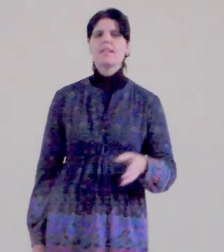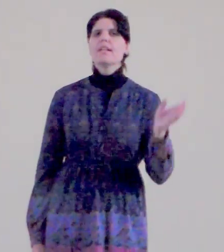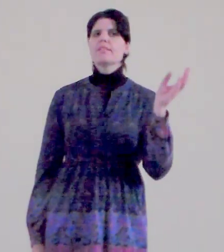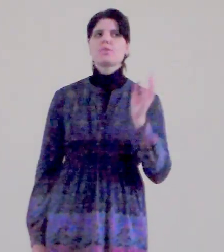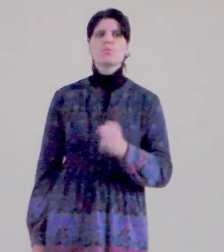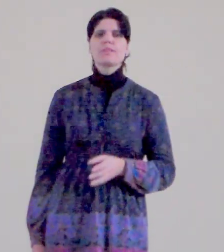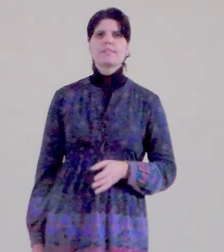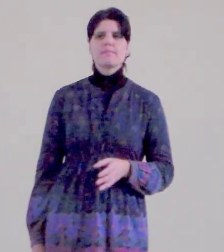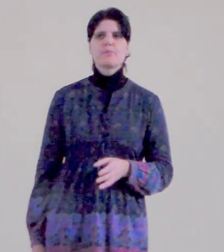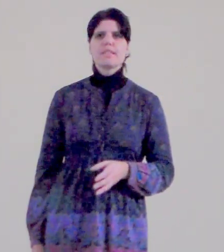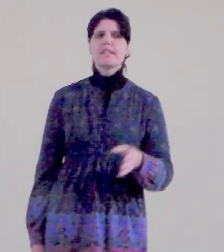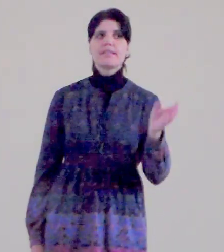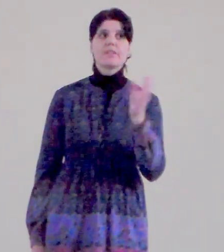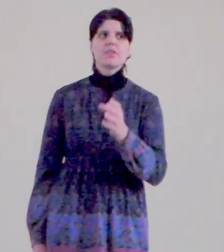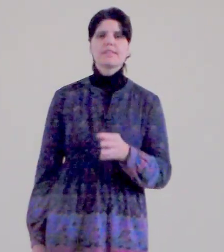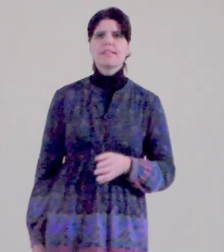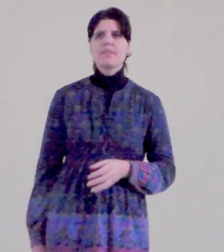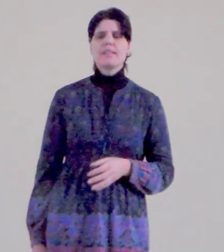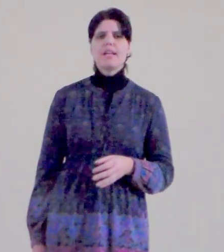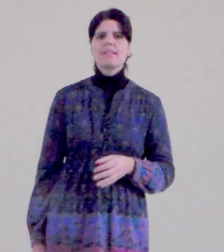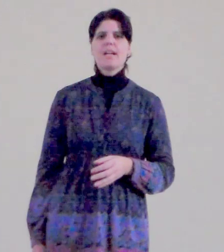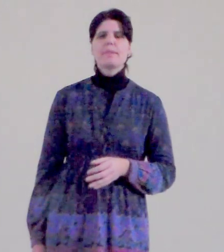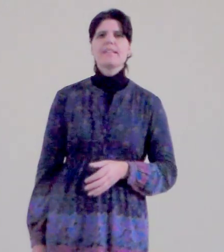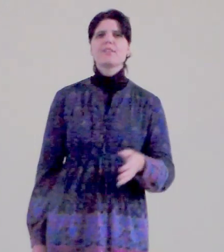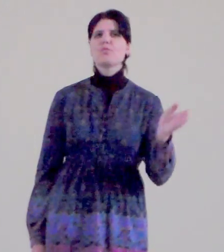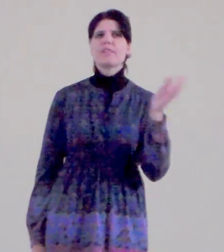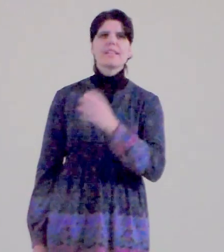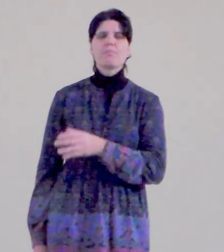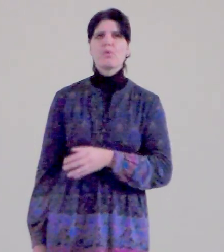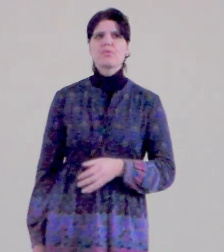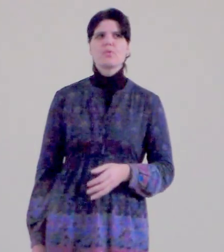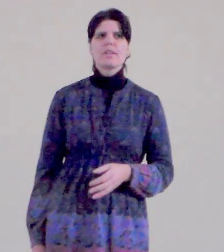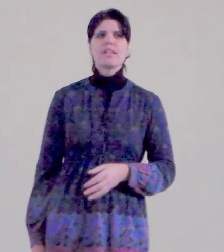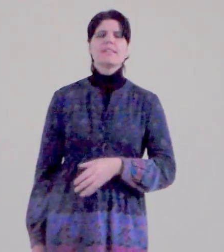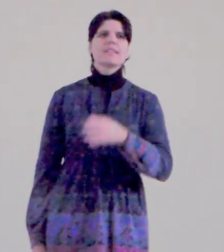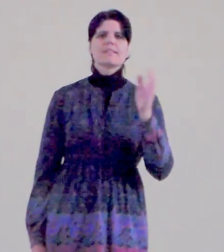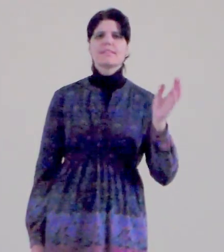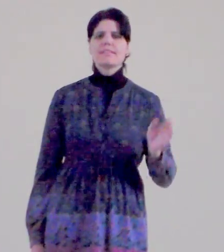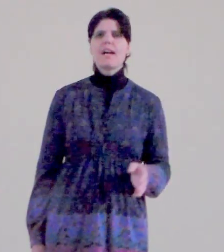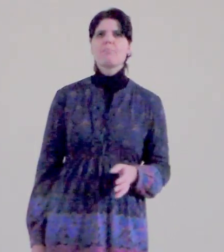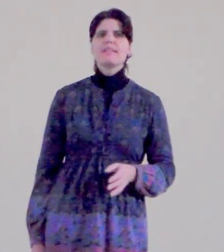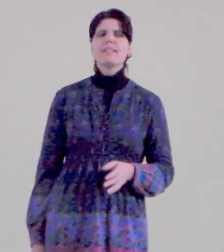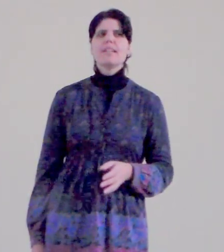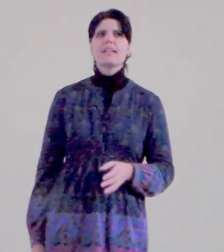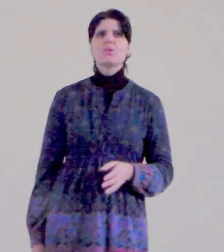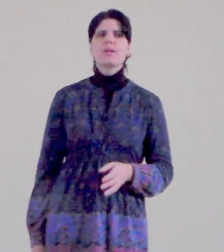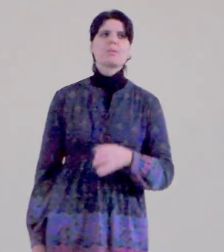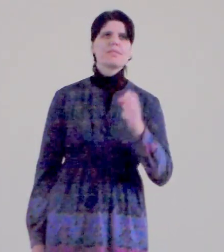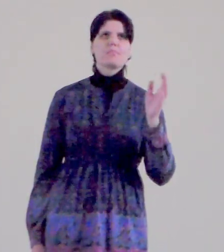že můžete sem přijet, každý je tady vítá, Amen, je to velký prostor, tak ať se záplnil, Haleluja, budeme si